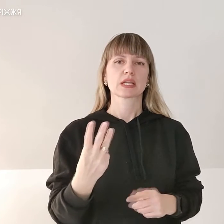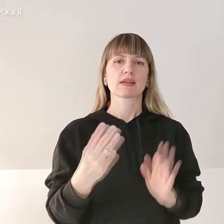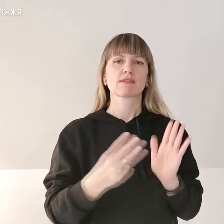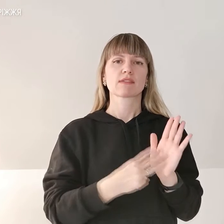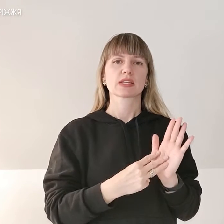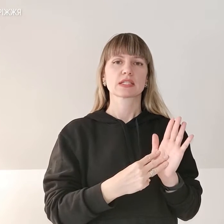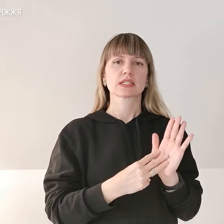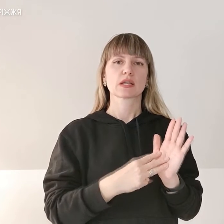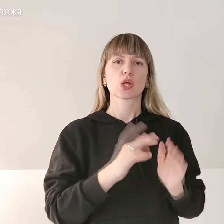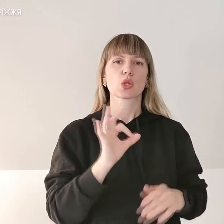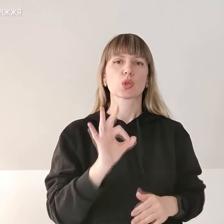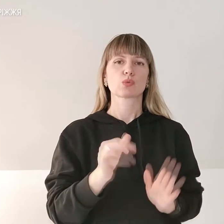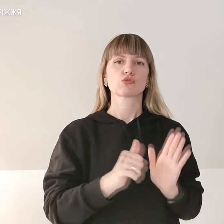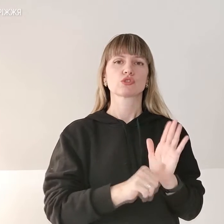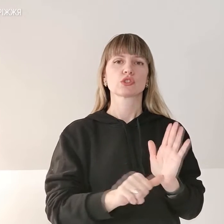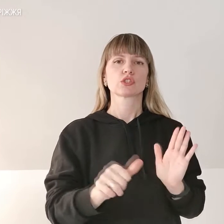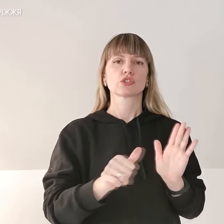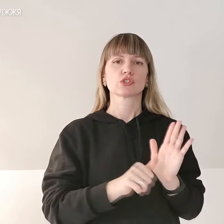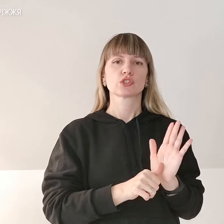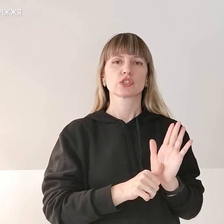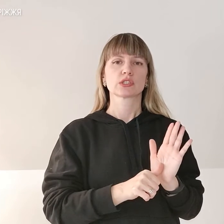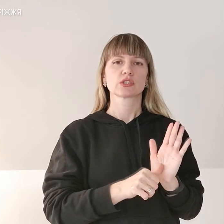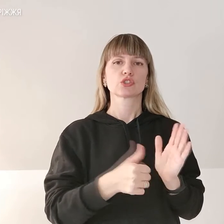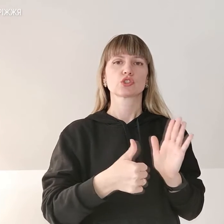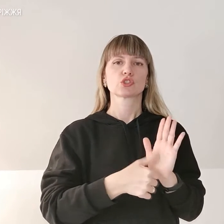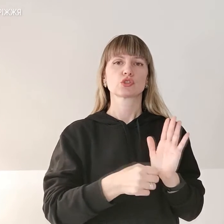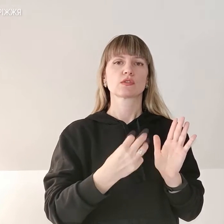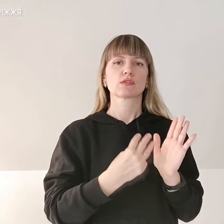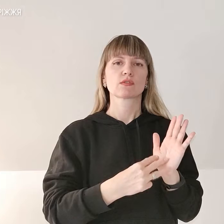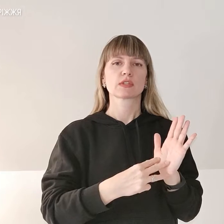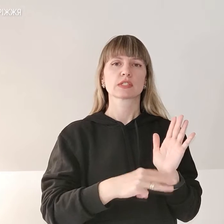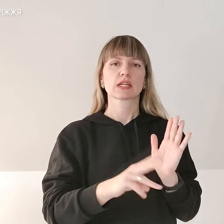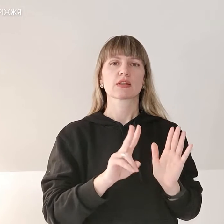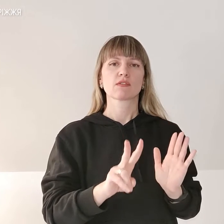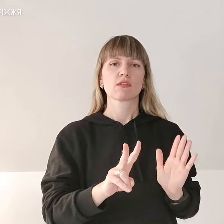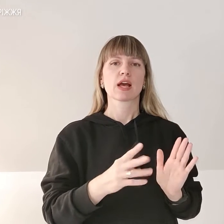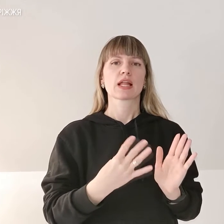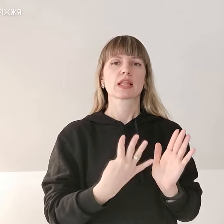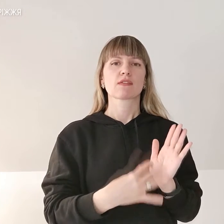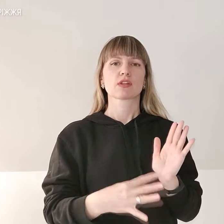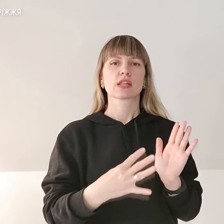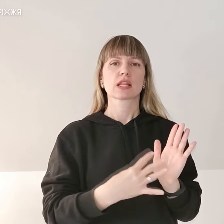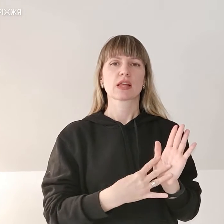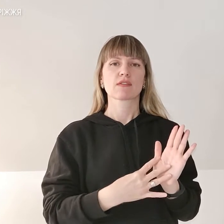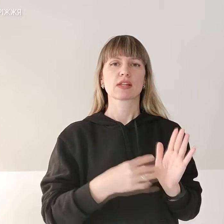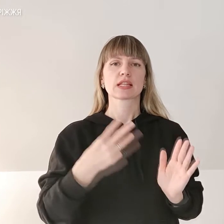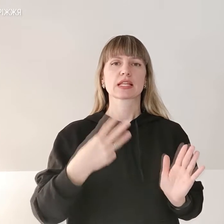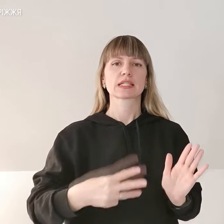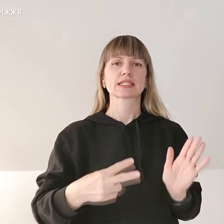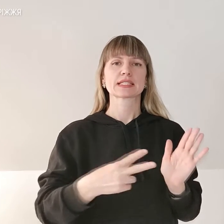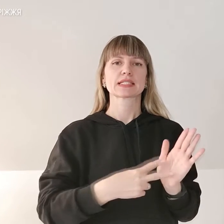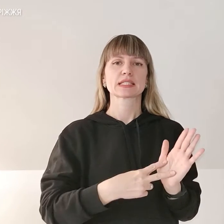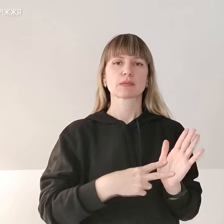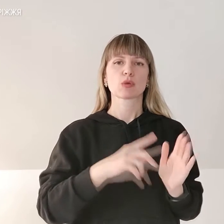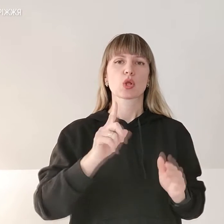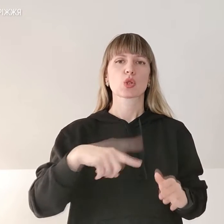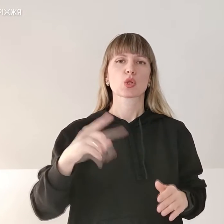066 682 99 37. Номер від мережі